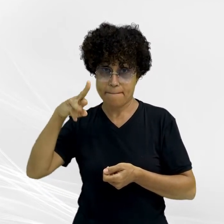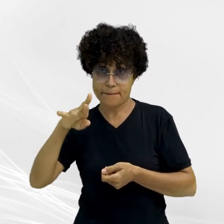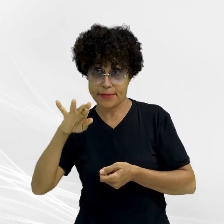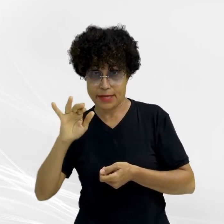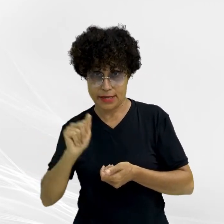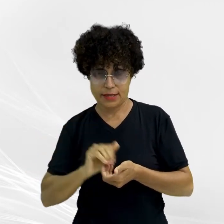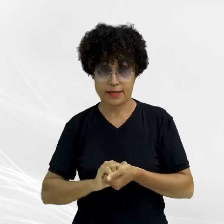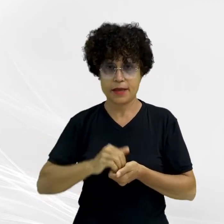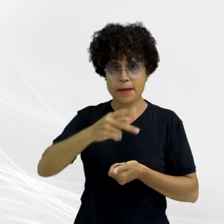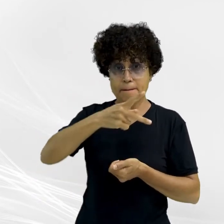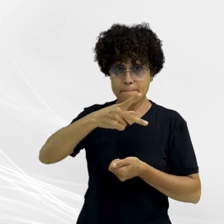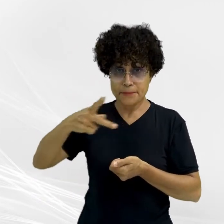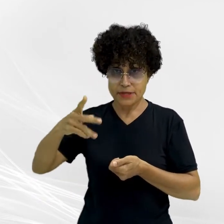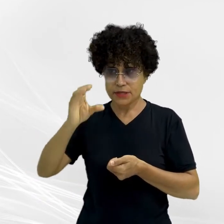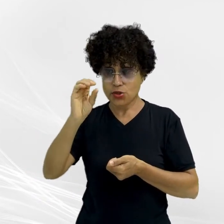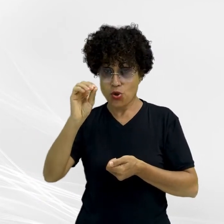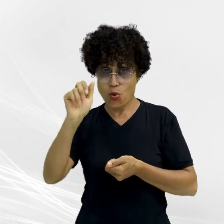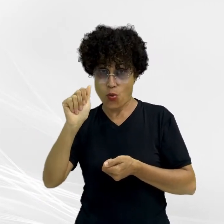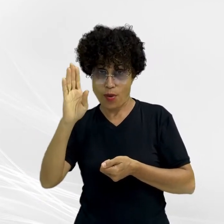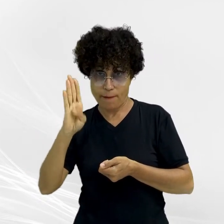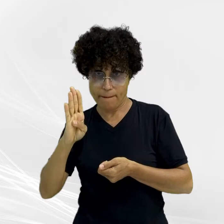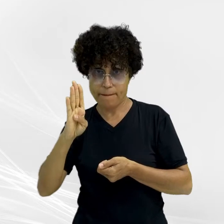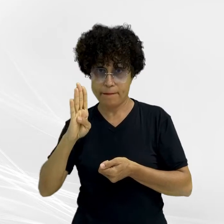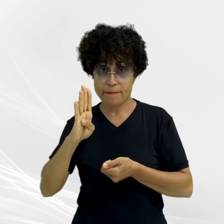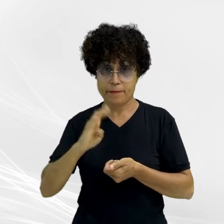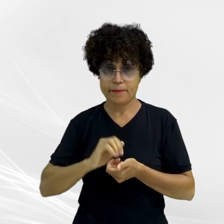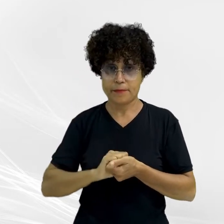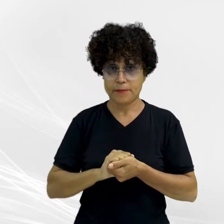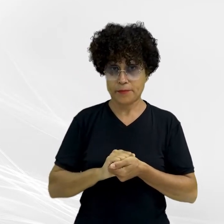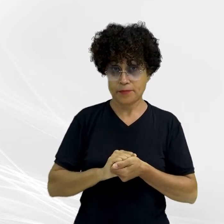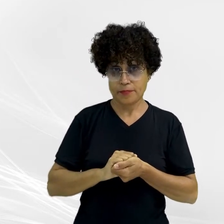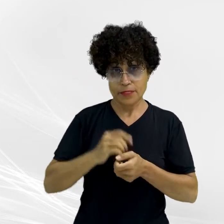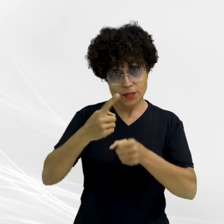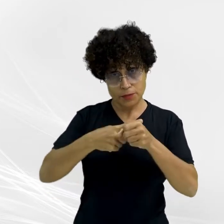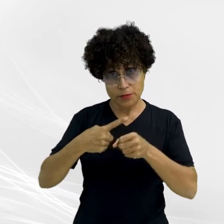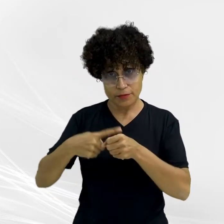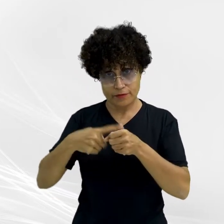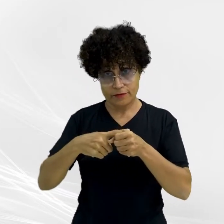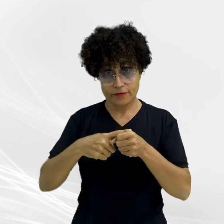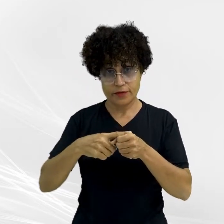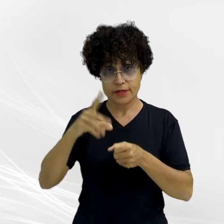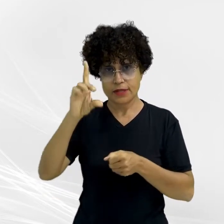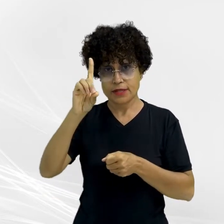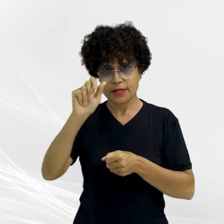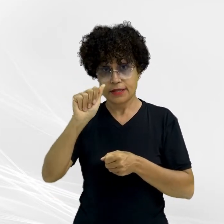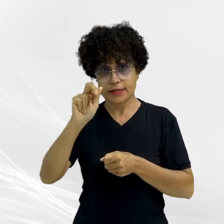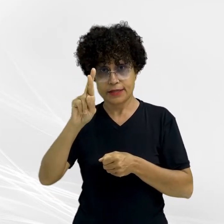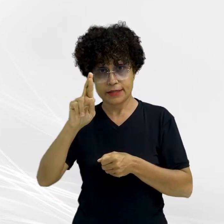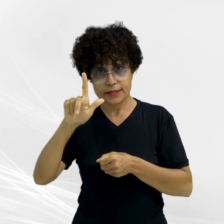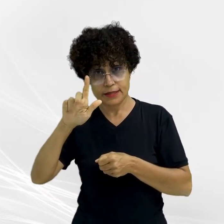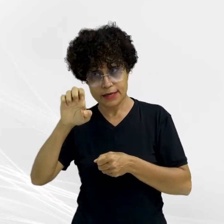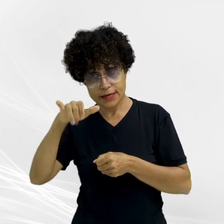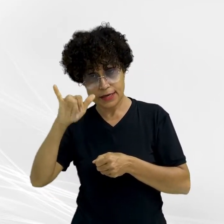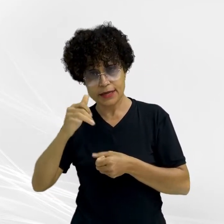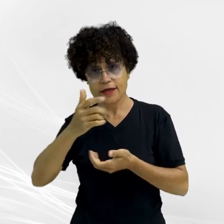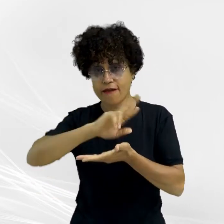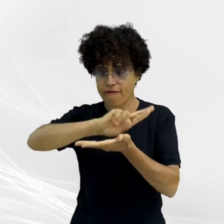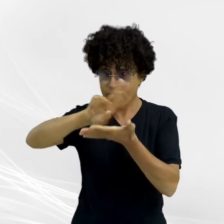Machado Costa, pelo presidente da Ordem dos Advogados do Brasil, Subsessão de Primavera do Leste, Darley da Silva Camargo,